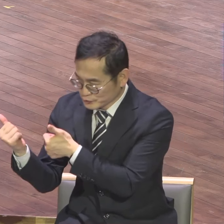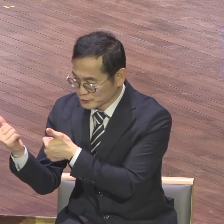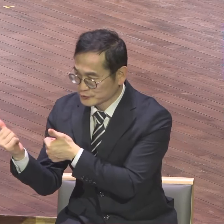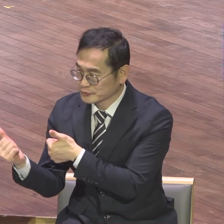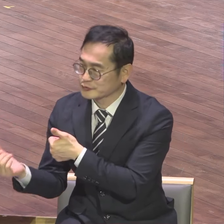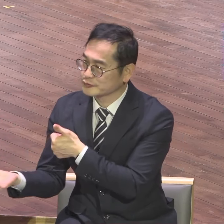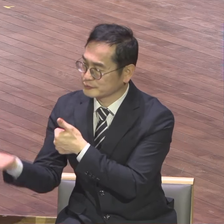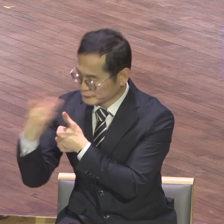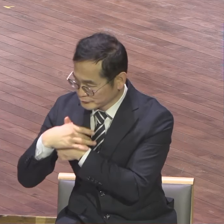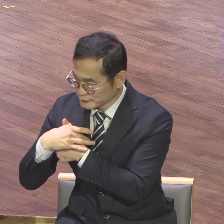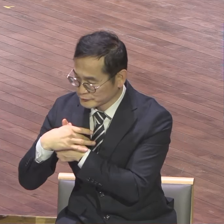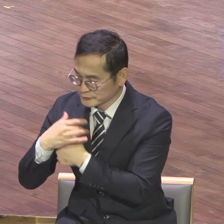없냐의 차이예요